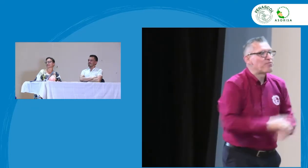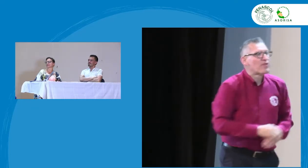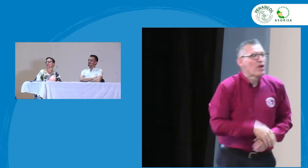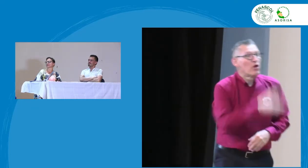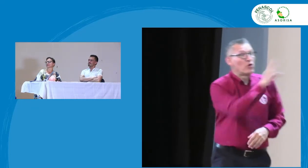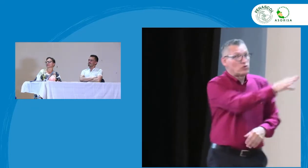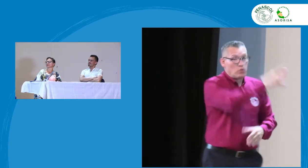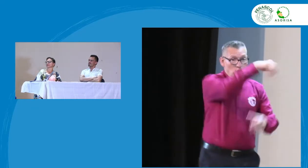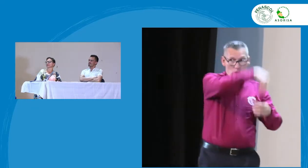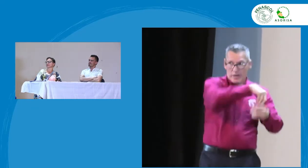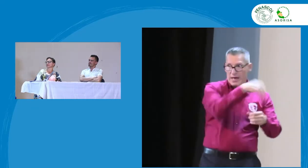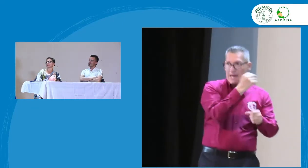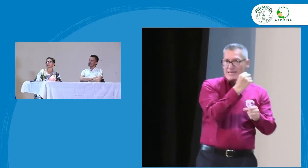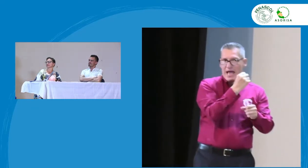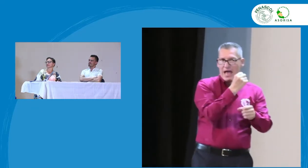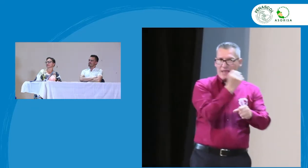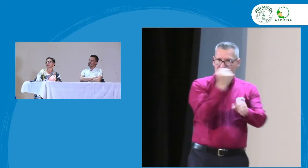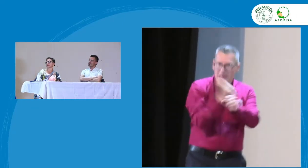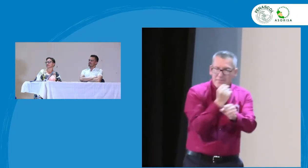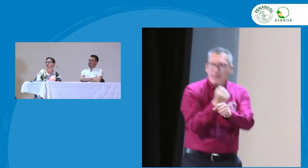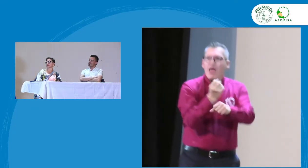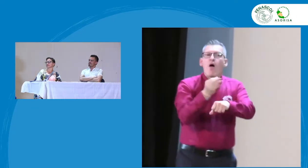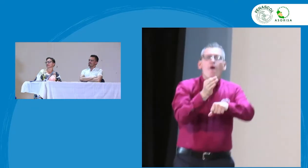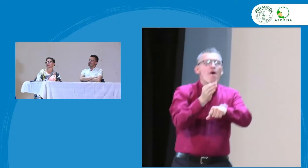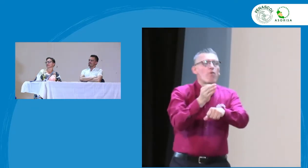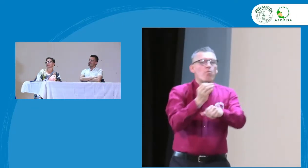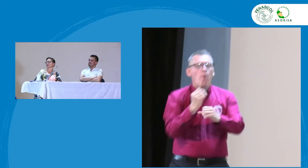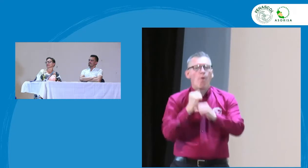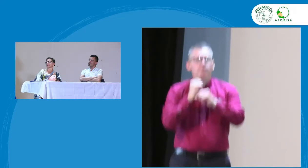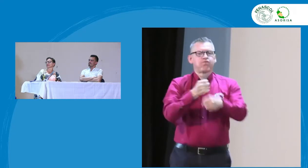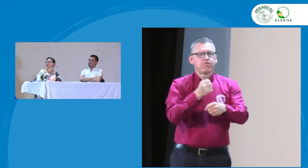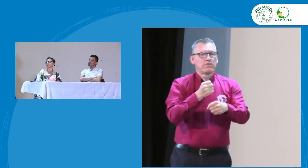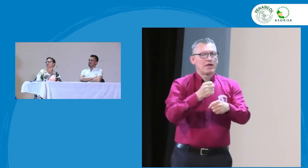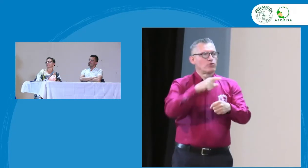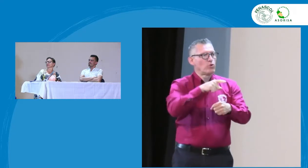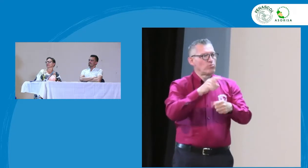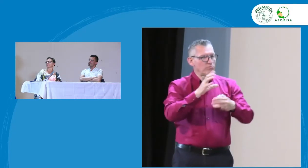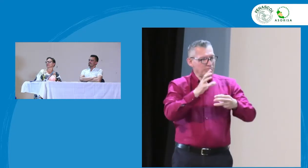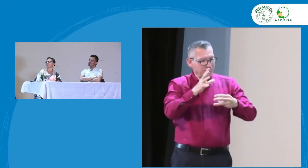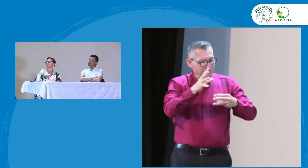están acá y viene esta primera pregunta. Es, ustedes que trabajan